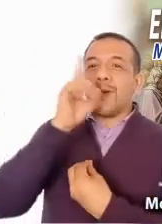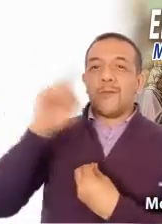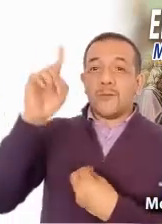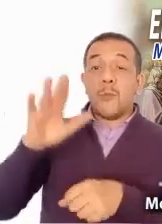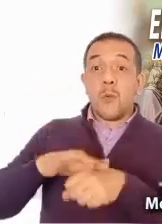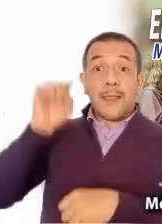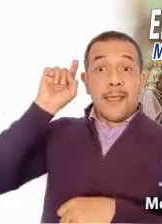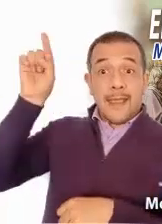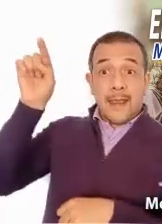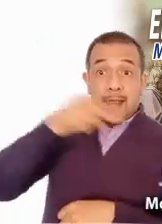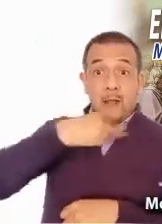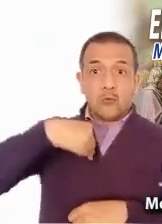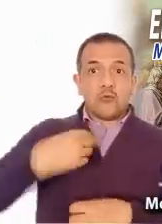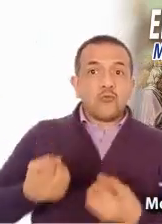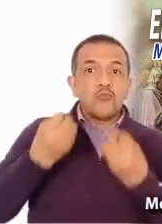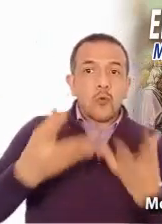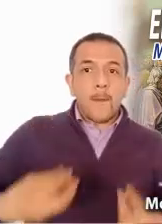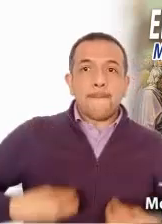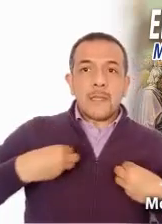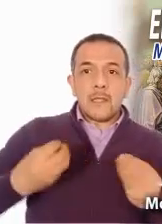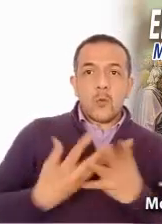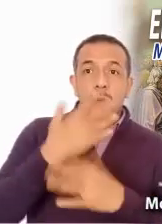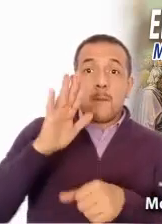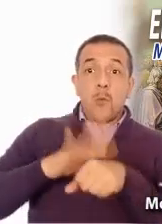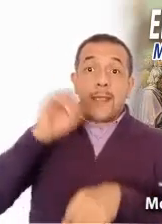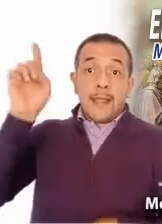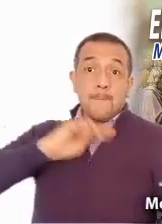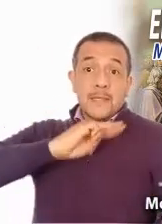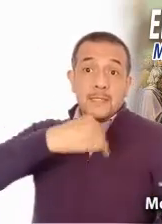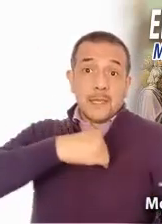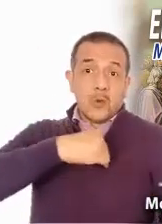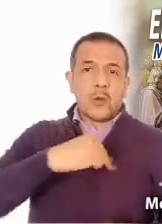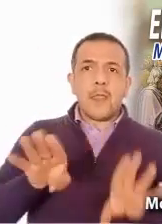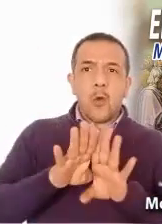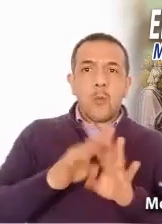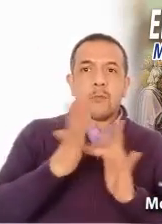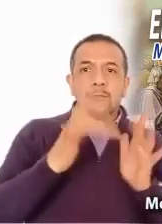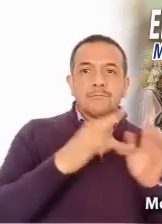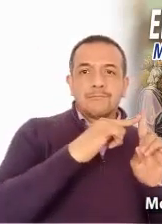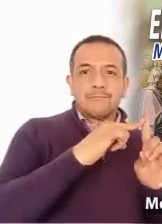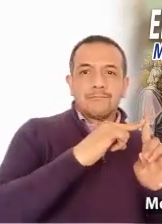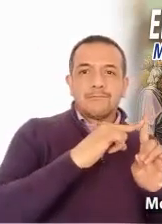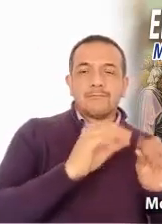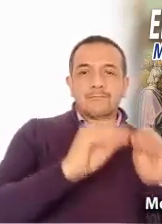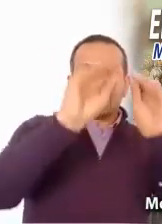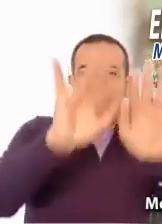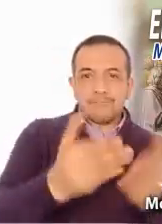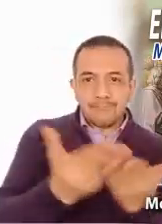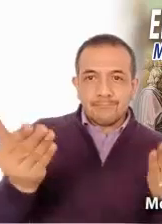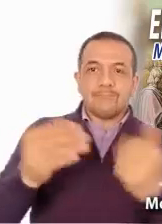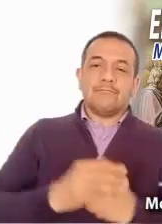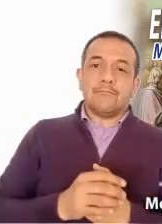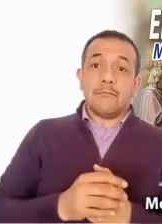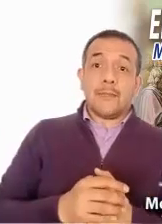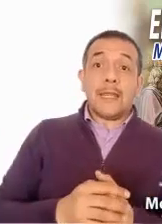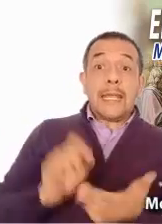Dios nos dio una nueva vida con Cristo, por pura misericordia suya. En el pasaje de